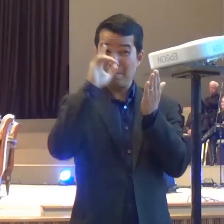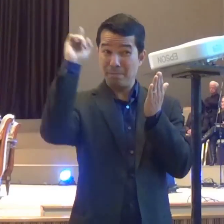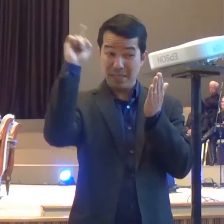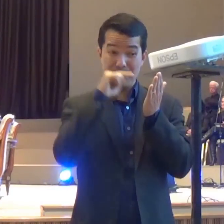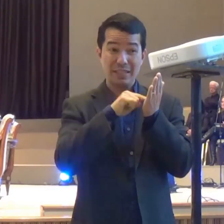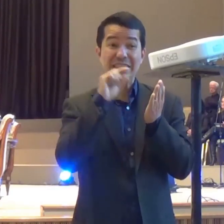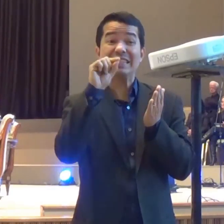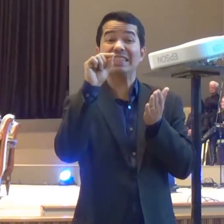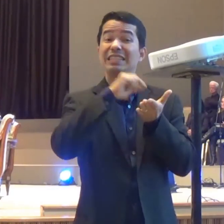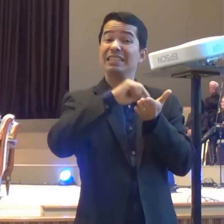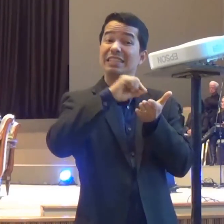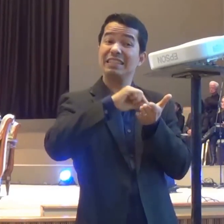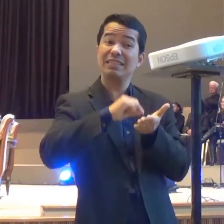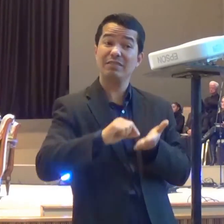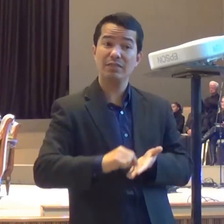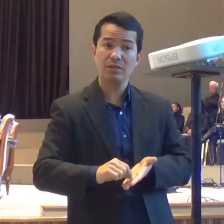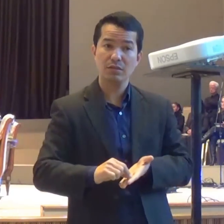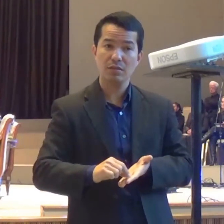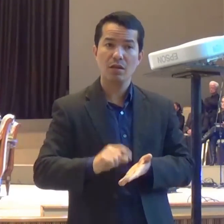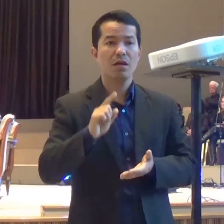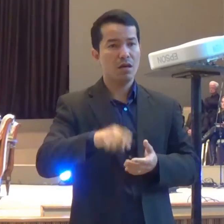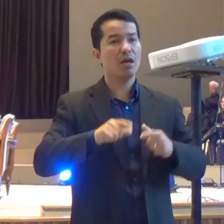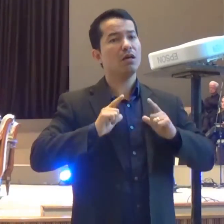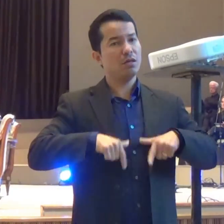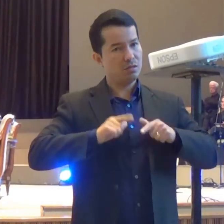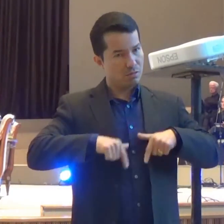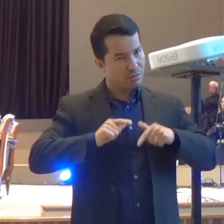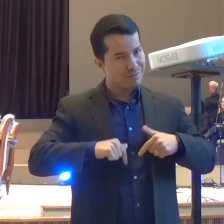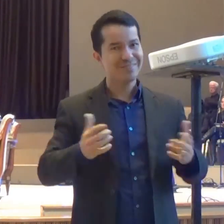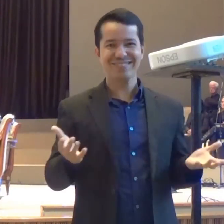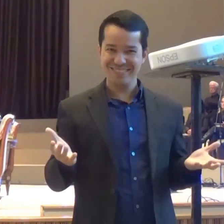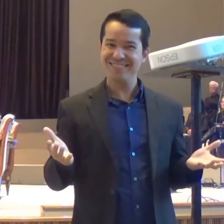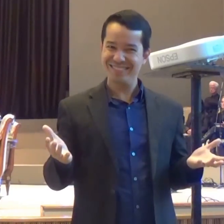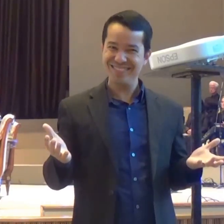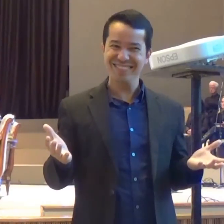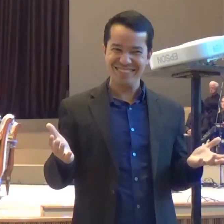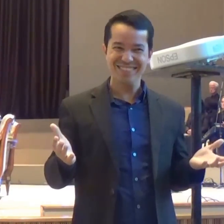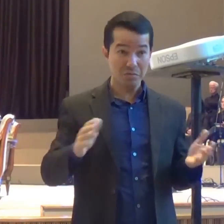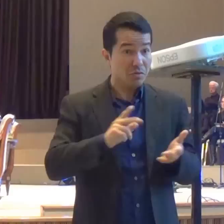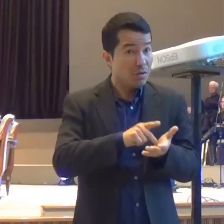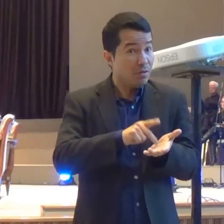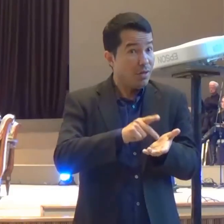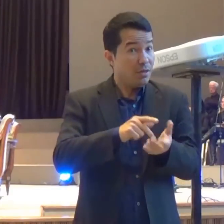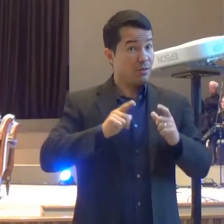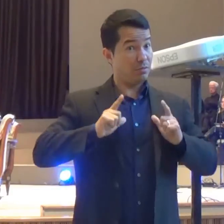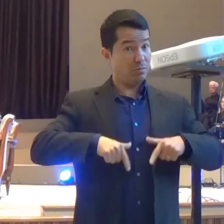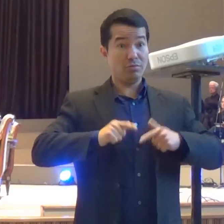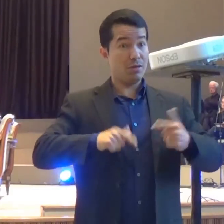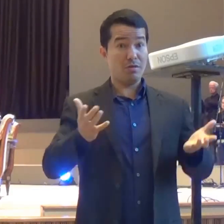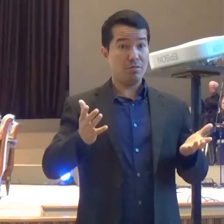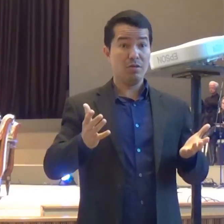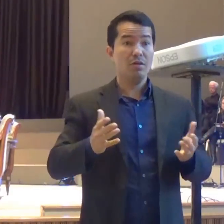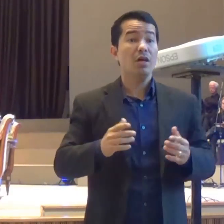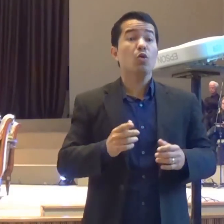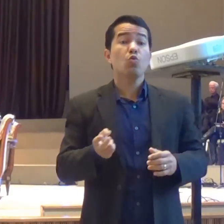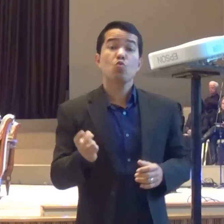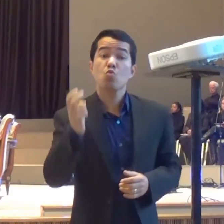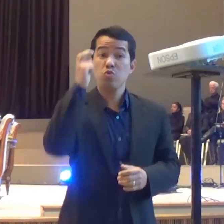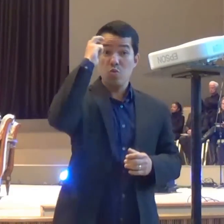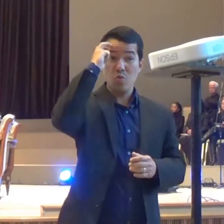mentalidade hebraica Apesar do novo testamento ter sido escrito em grego O que está por trás é a gente que falava o hebraico,